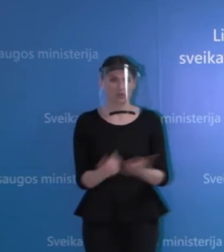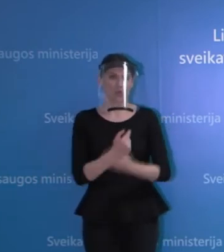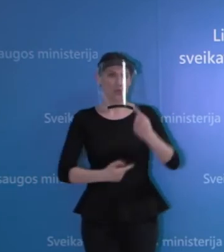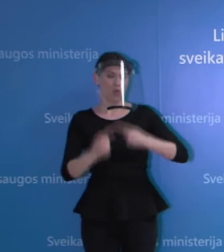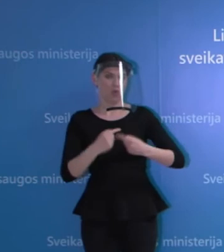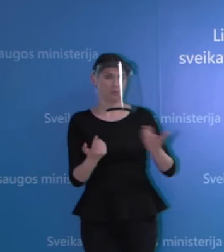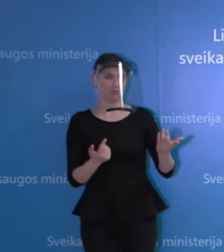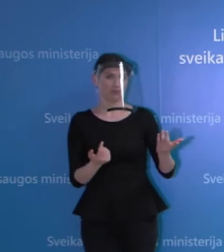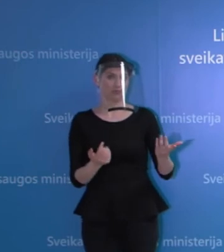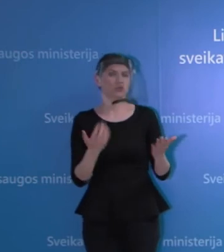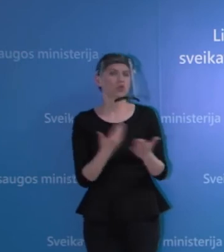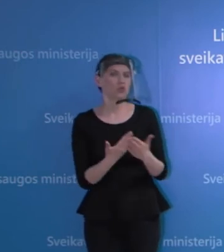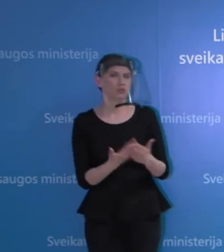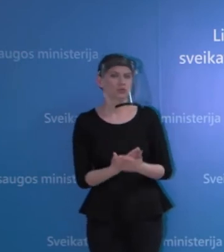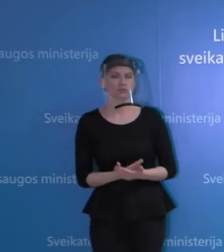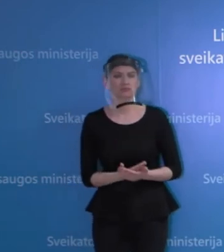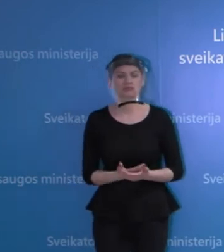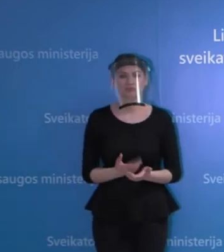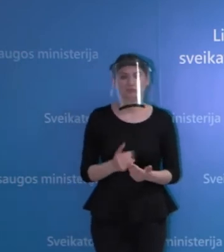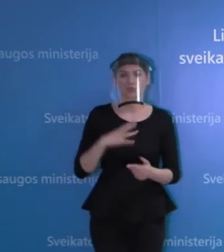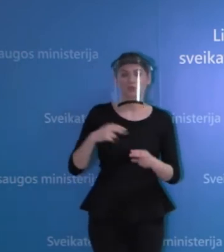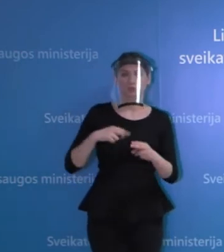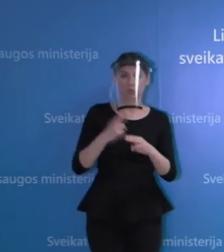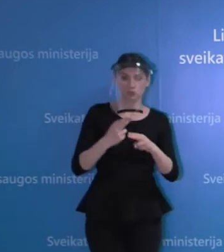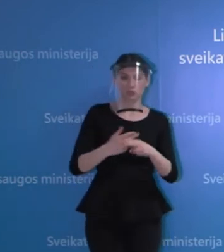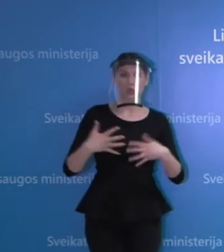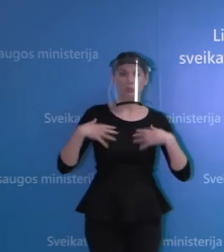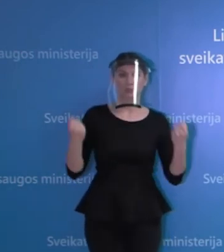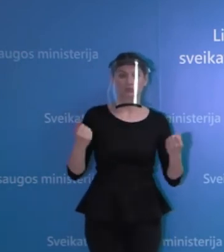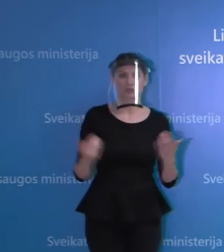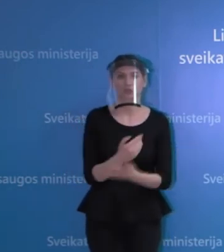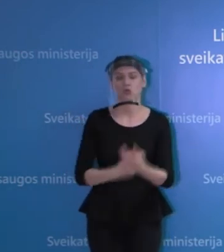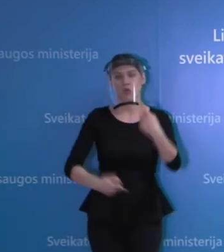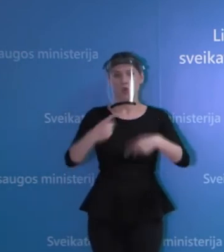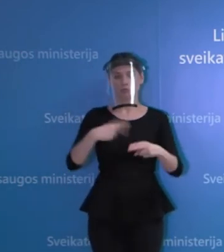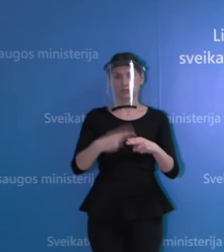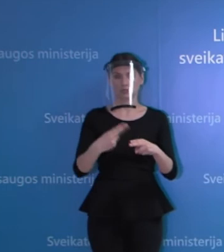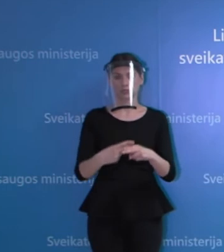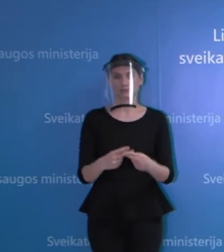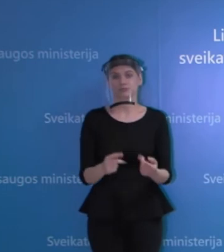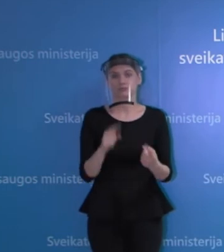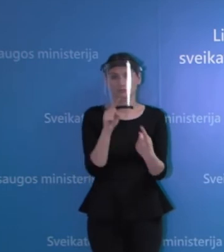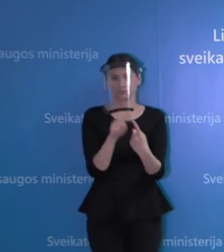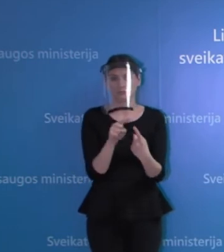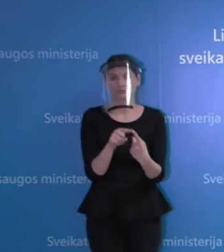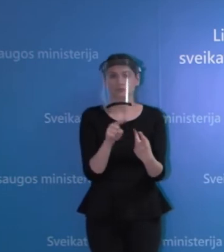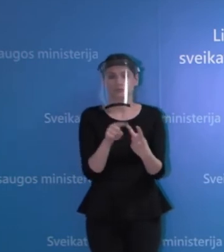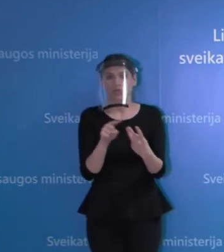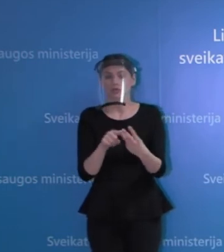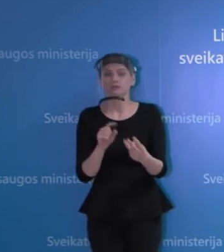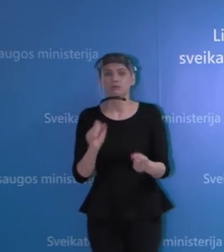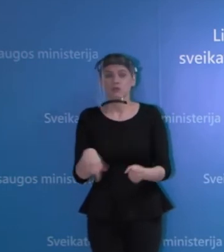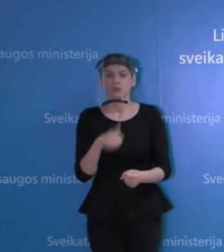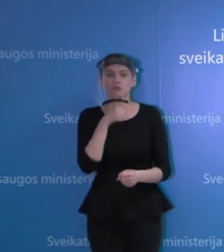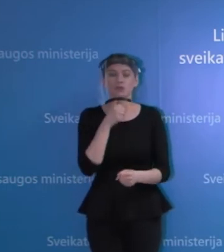Na, sudėtinga paaiškinti keletas, matyt, gali būt versijų. Tai pirmiausia, pasaulyje tai nėra